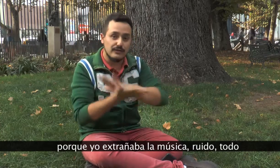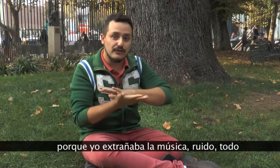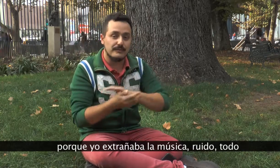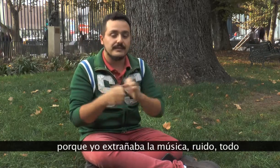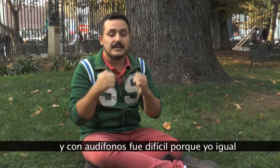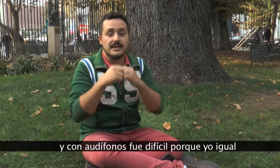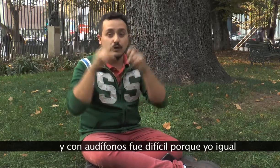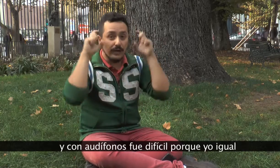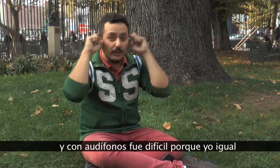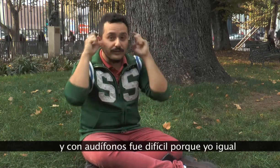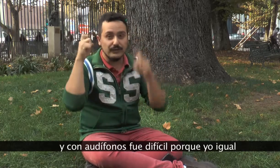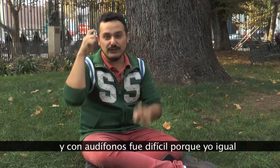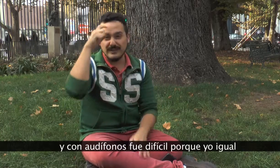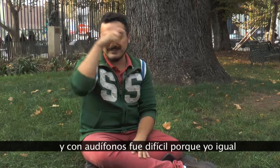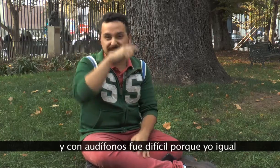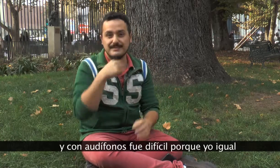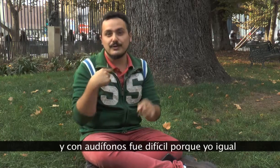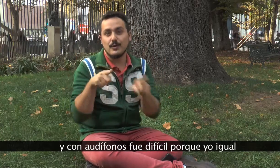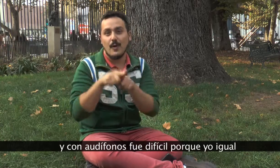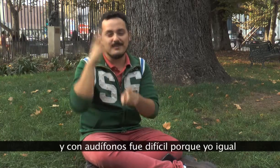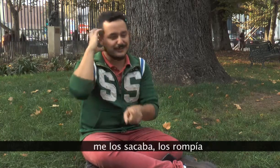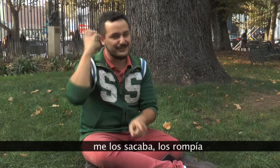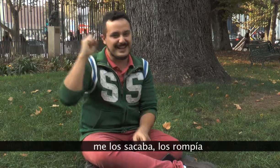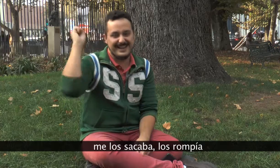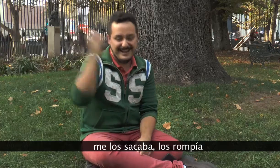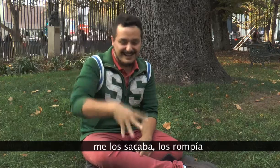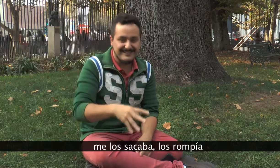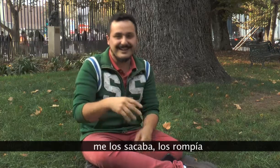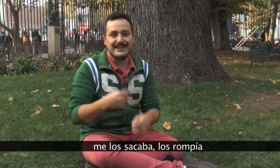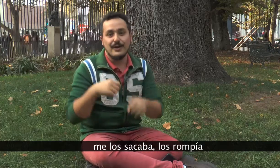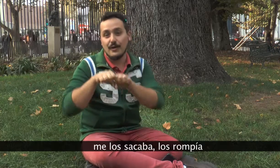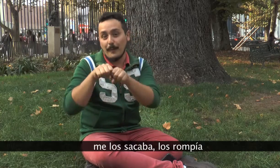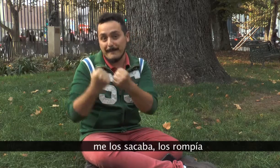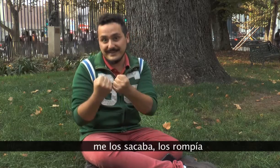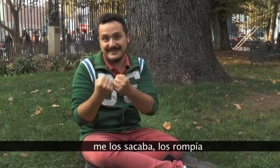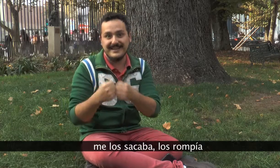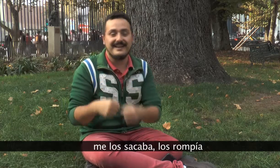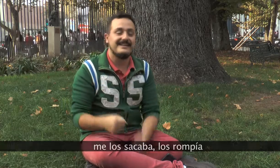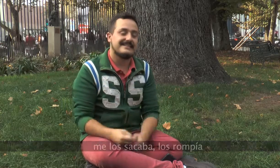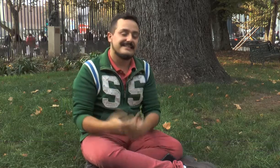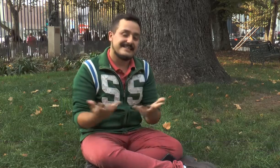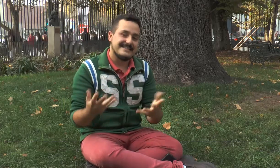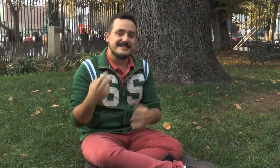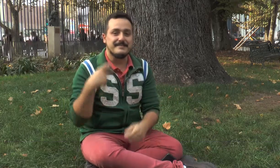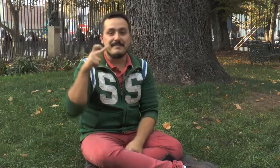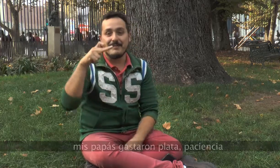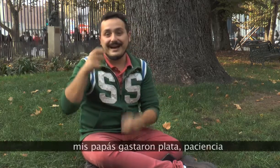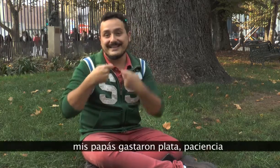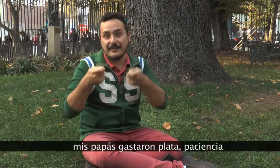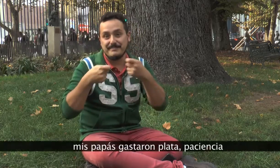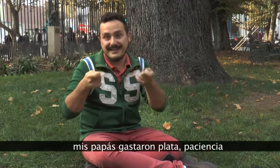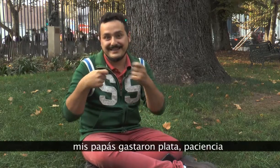todo. Y con audífono fue difícil, porque yo Juan me lo sacaba, lo rompía. Mis papás gastaron plata,